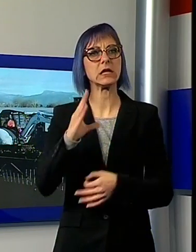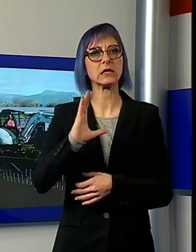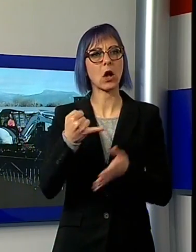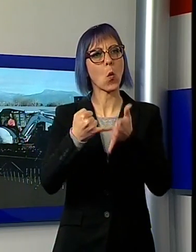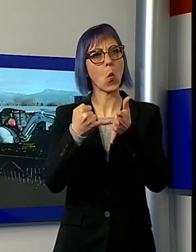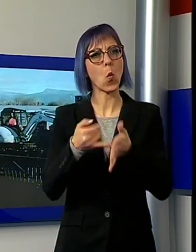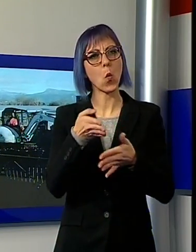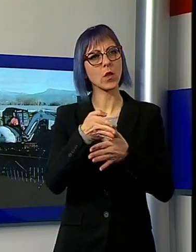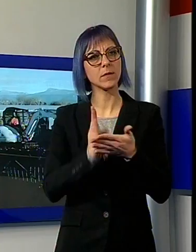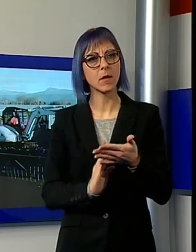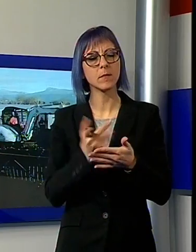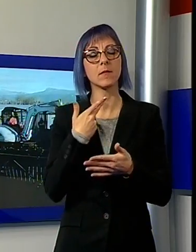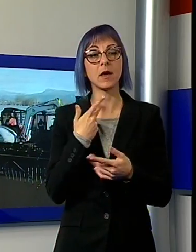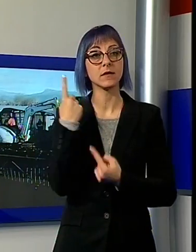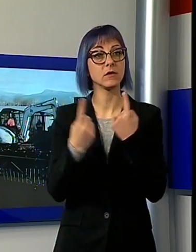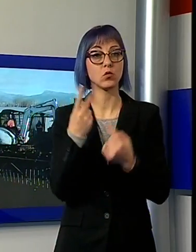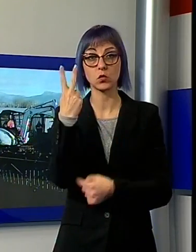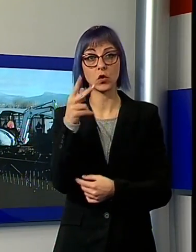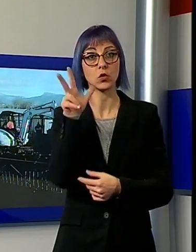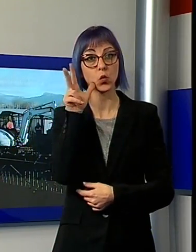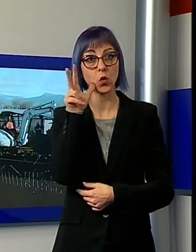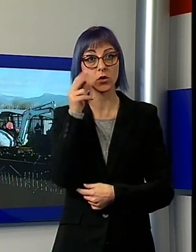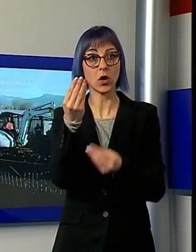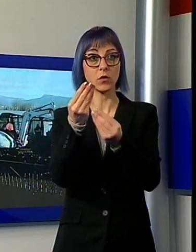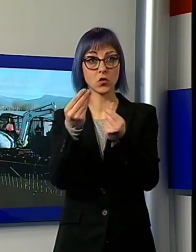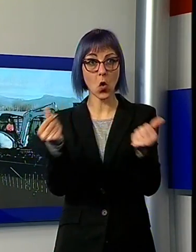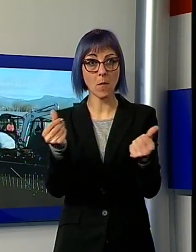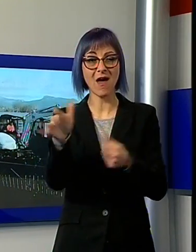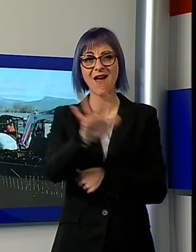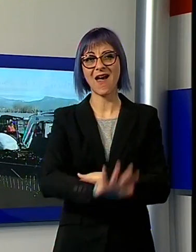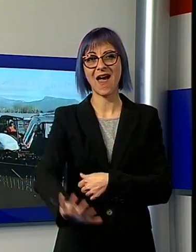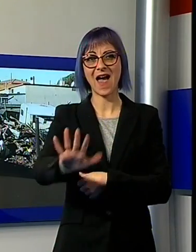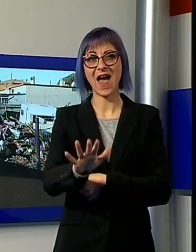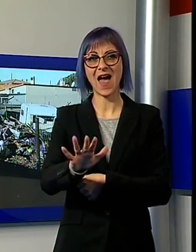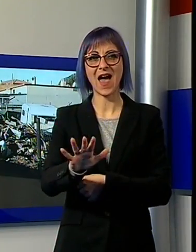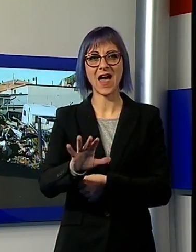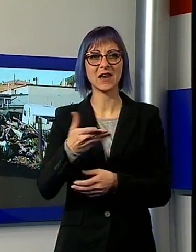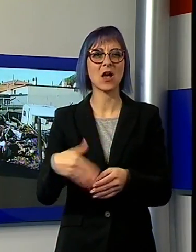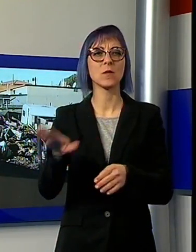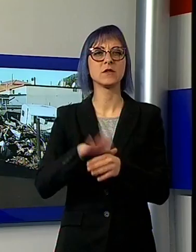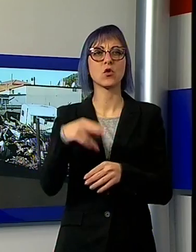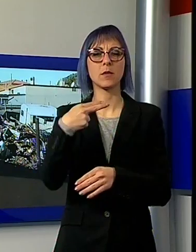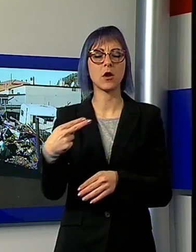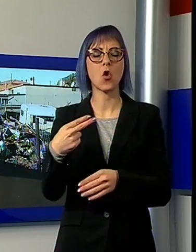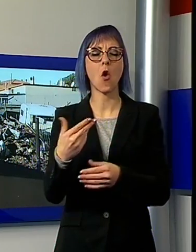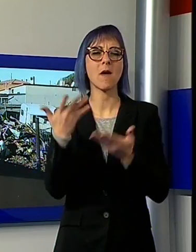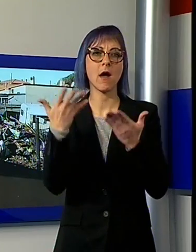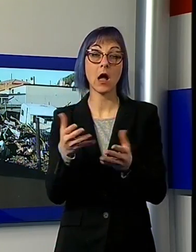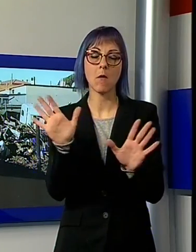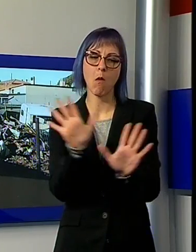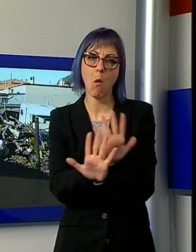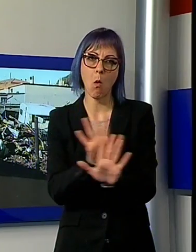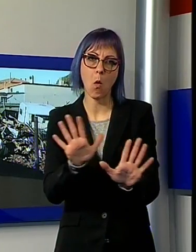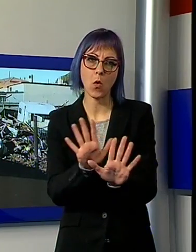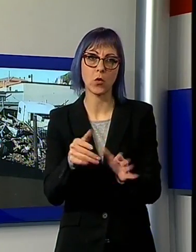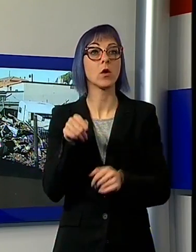del clamoroso caso delle due donne, scomparse dal ribattezzato Campo degli Orrori di Via dei Lecci, a Torre del Lago. Lì, in una delle roulotte